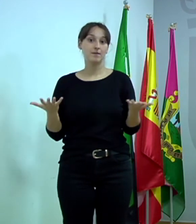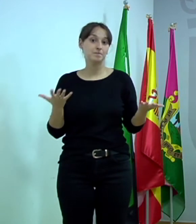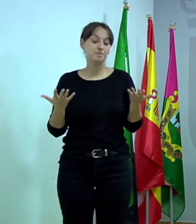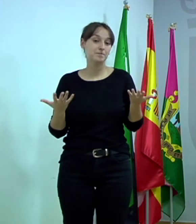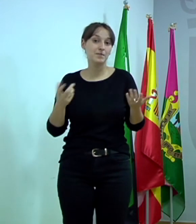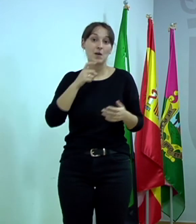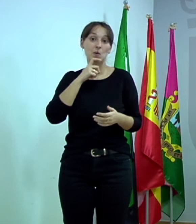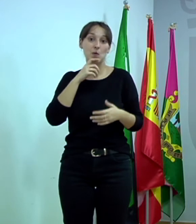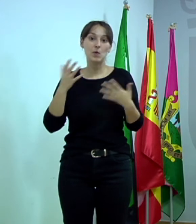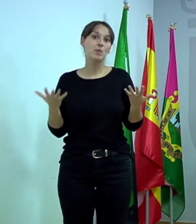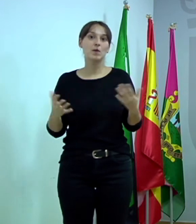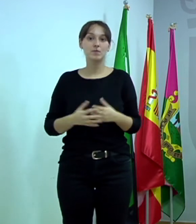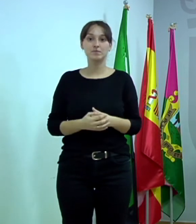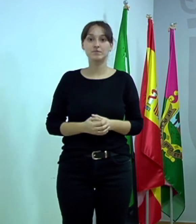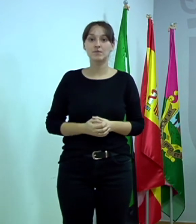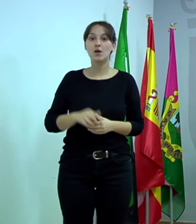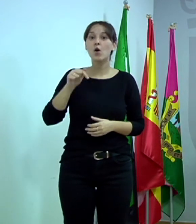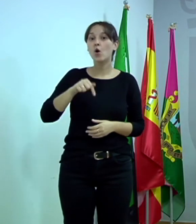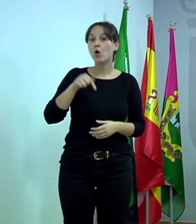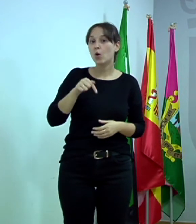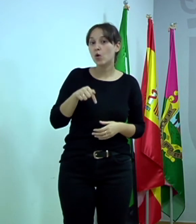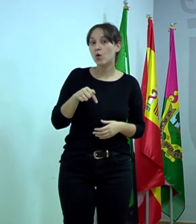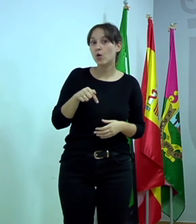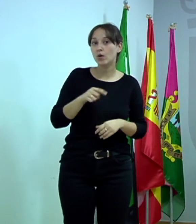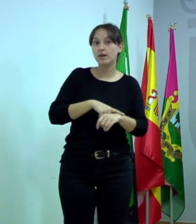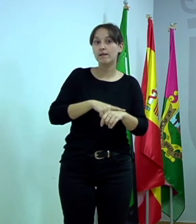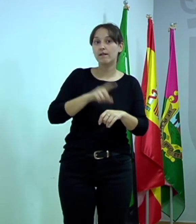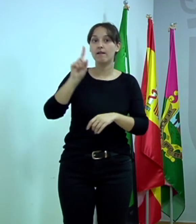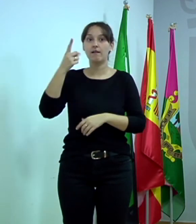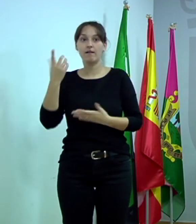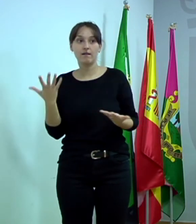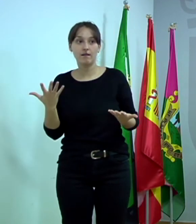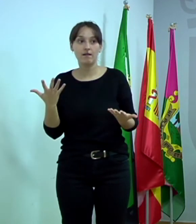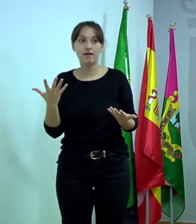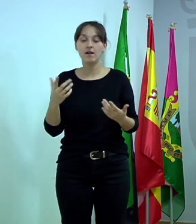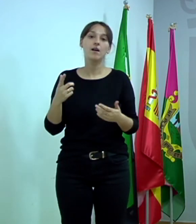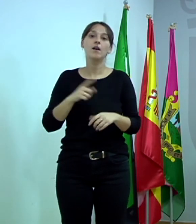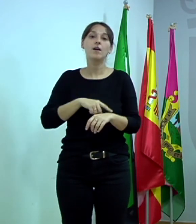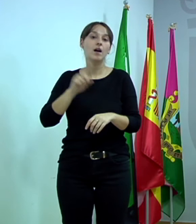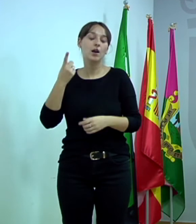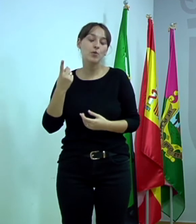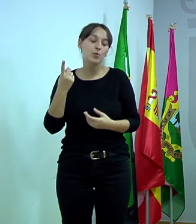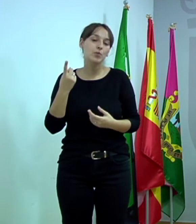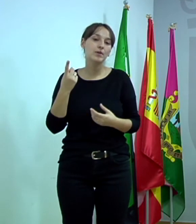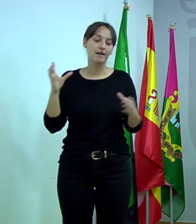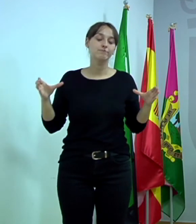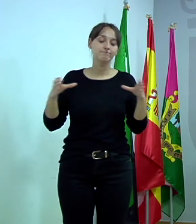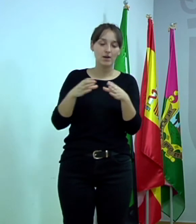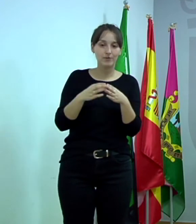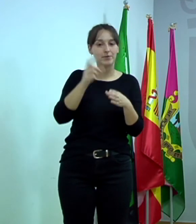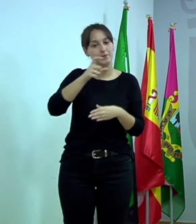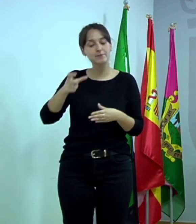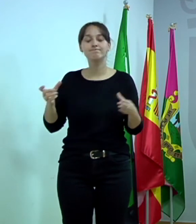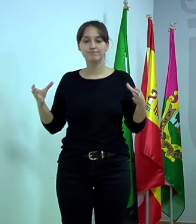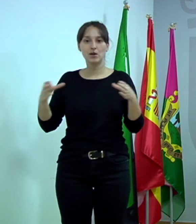dejan de decirlo. Pues, ¿qué tienes hoy a la una? Bueno, hoy tengo una reunión, hoy tengo una reunión que estamos cerrando todo lo de la cabalgata ya para que sepamos las horas